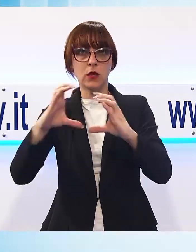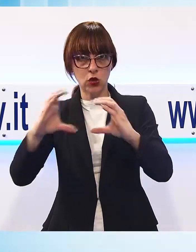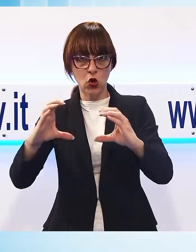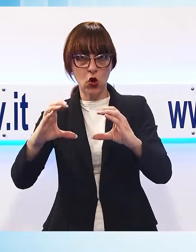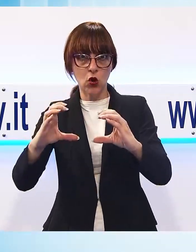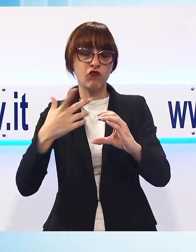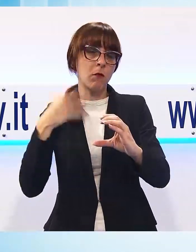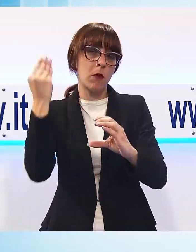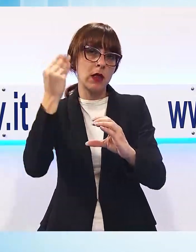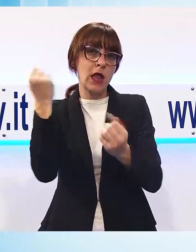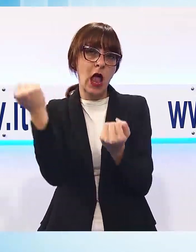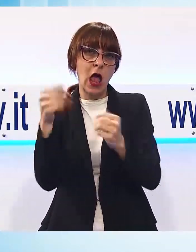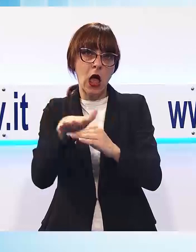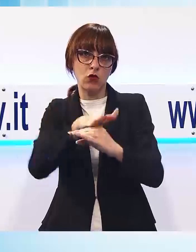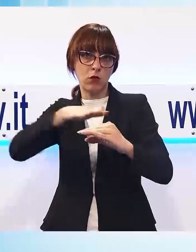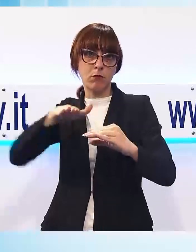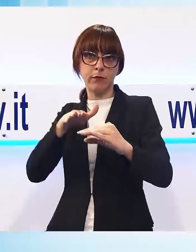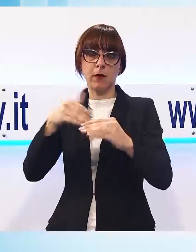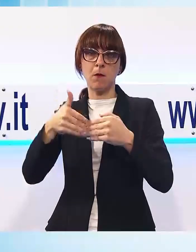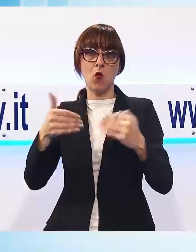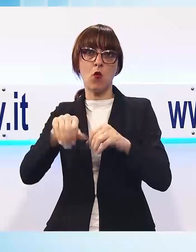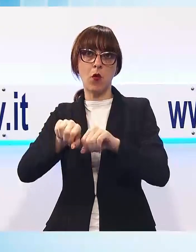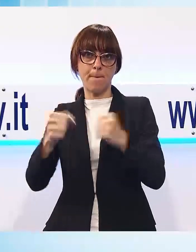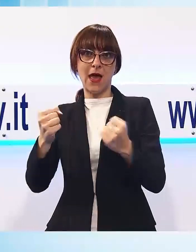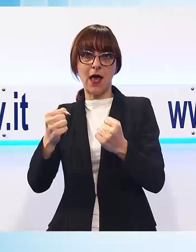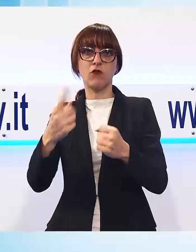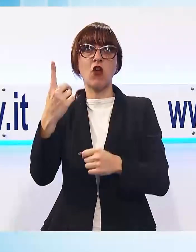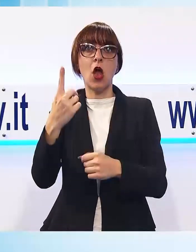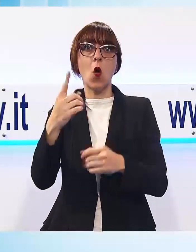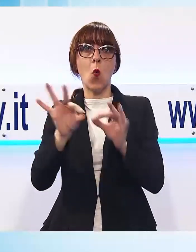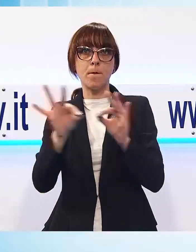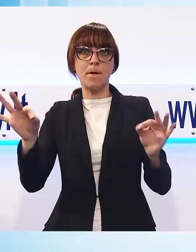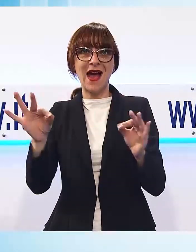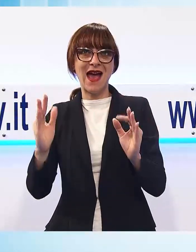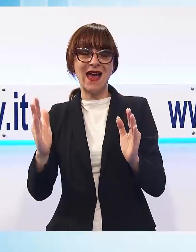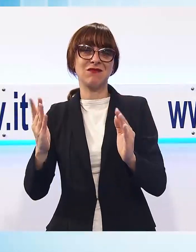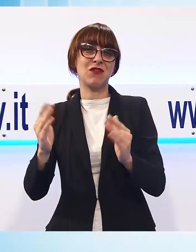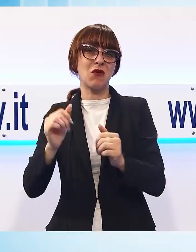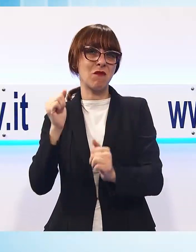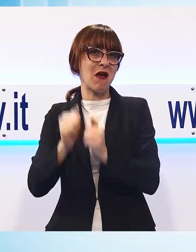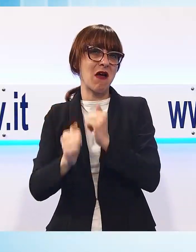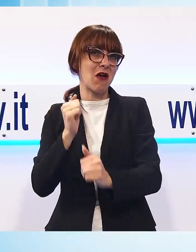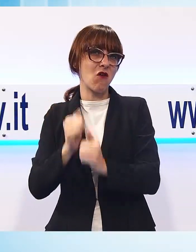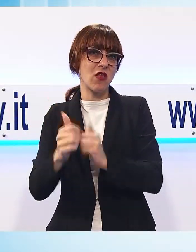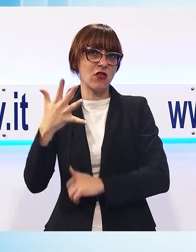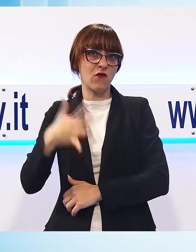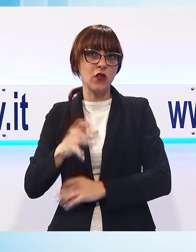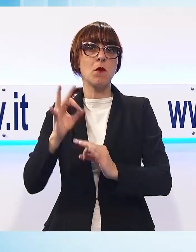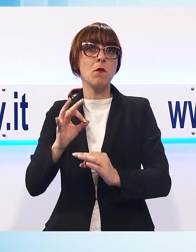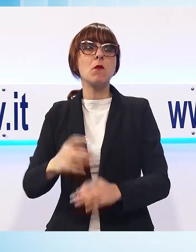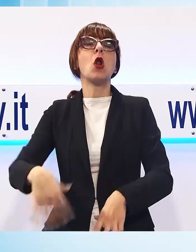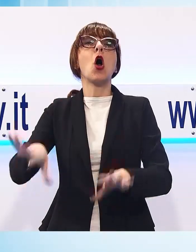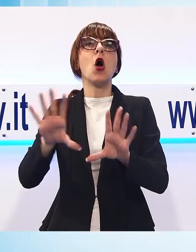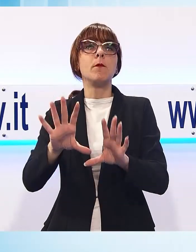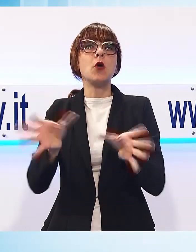da un'auto in manovra che ha sfondato il parapetto aprendo una breccia di circa un metro e che lo stesso Consorzio, che ha la competenza anche della